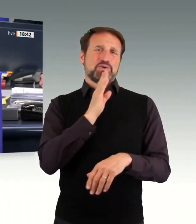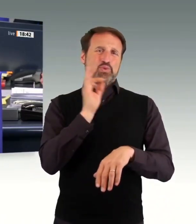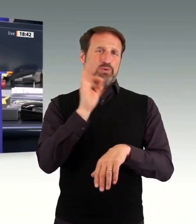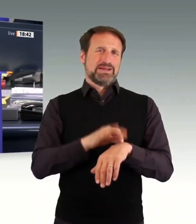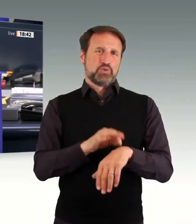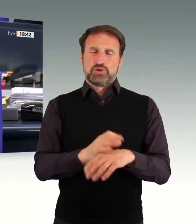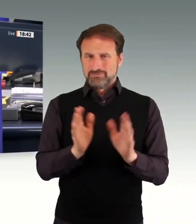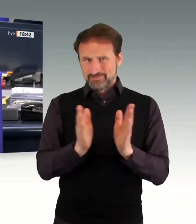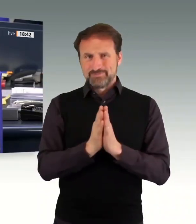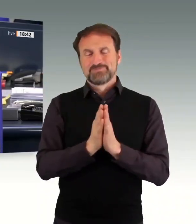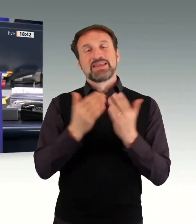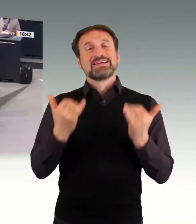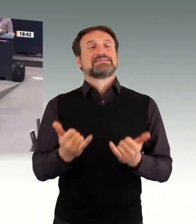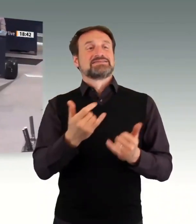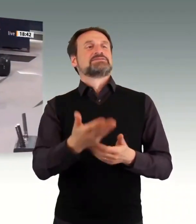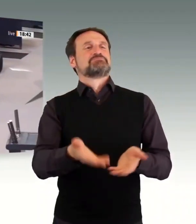Kollege Wilfried Oellers.